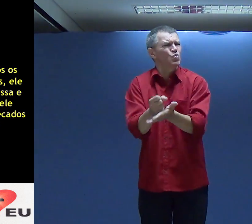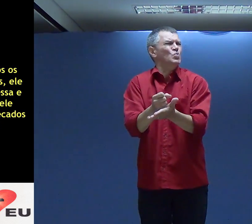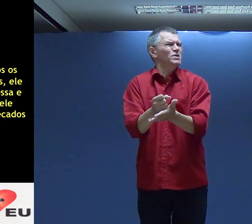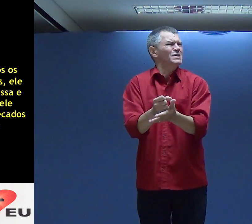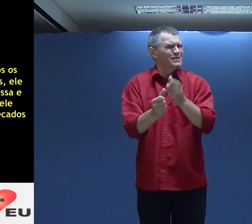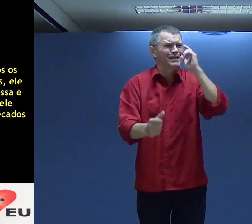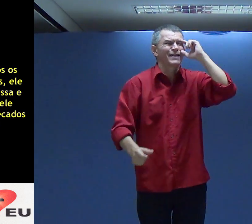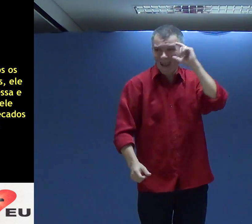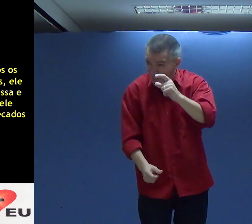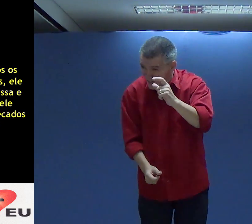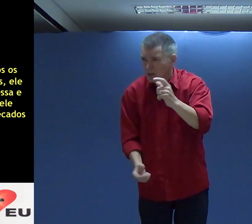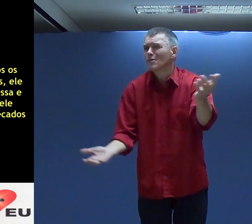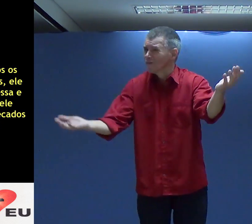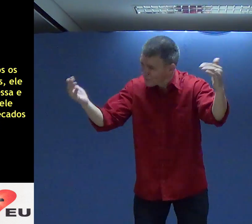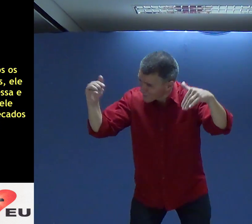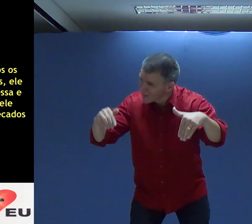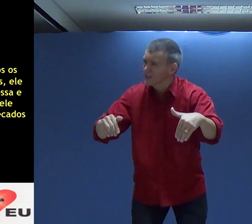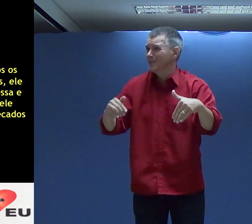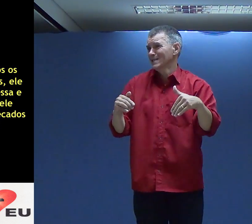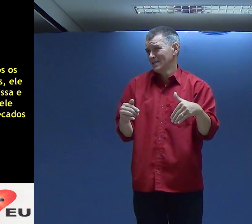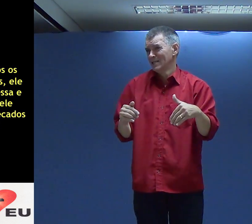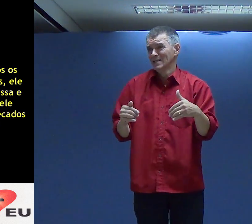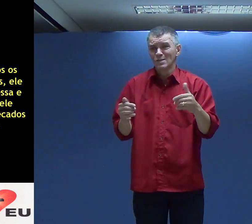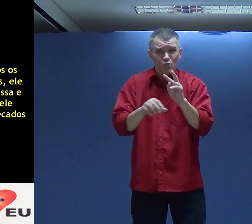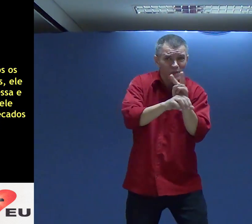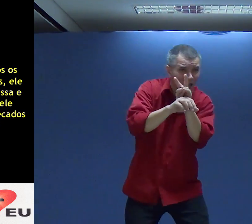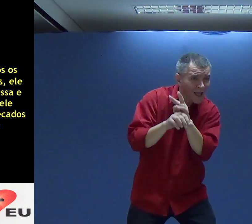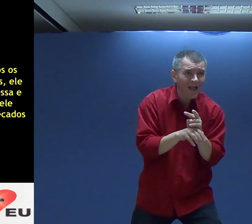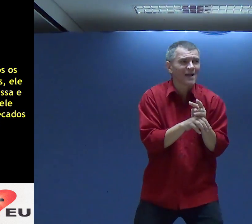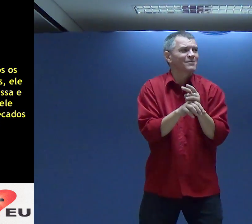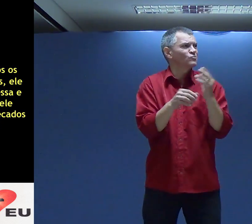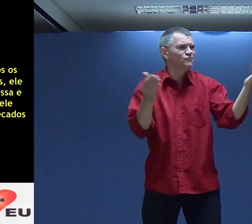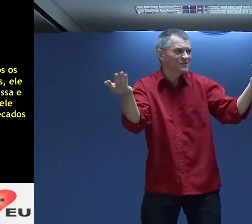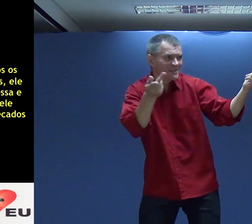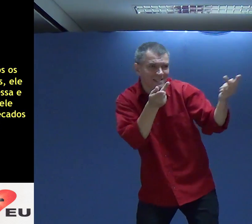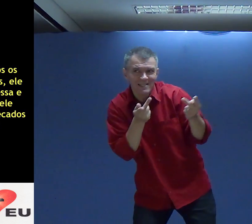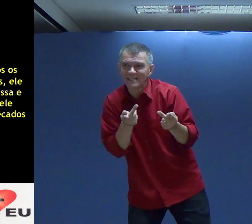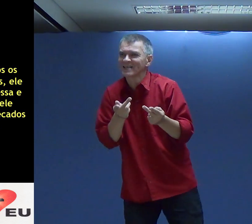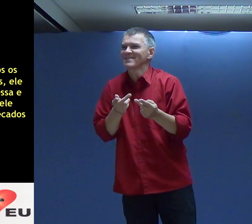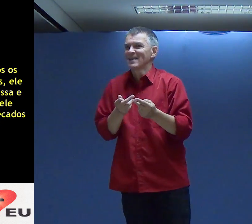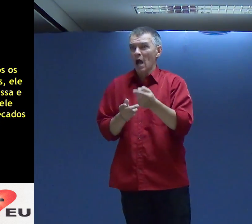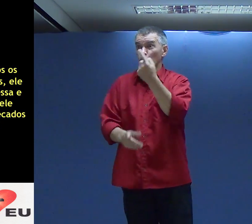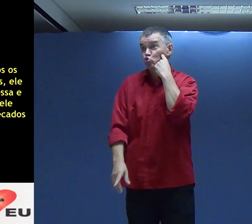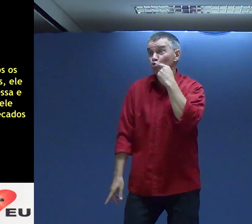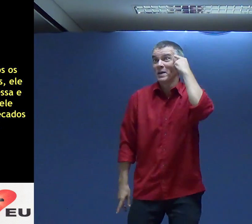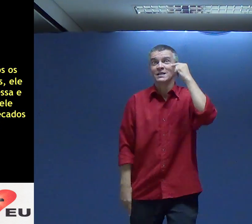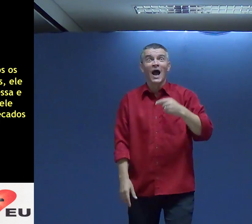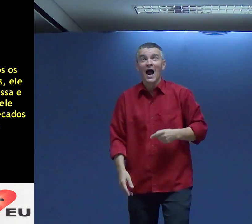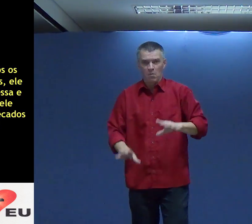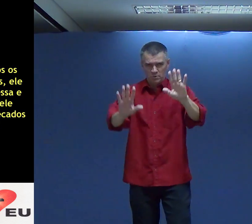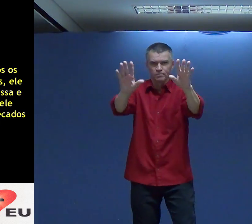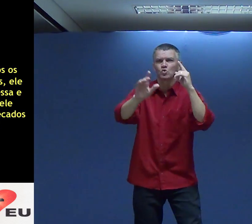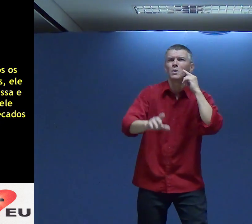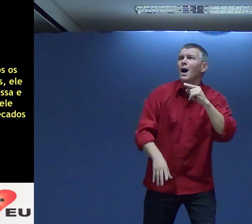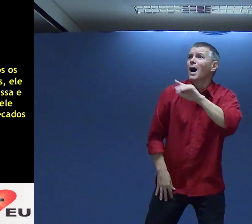Quero Que Mais Surdos Se Interesse Amem Mais Estar Aqui Tenham Esse Cuidado Com Os Estantes